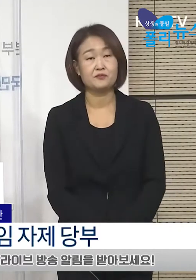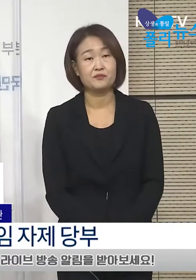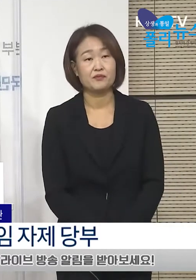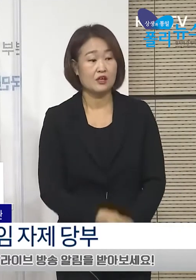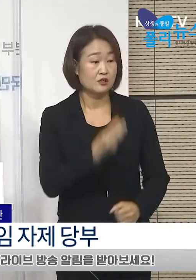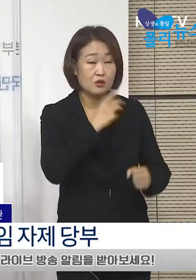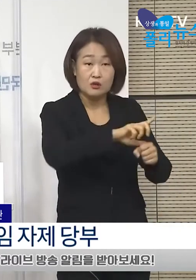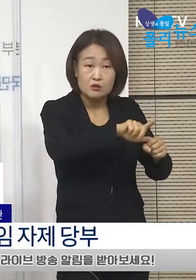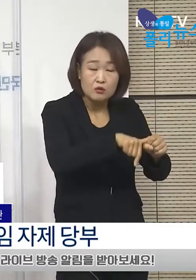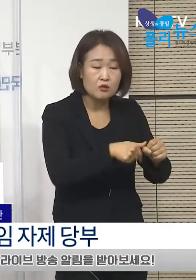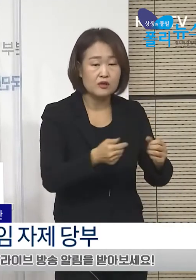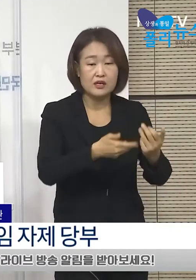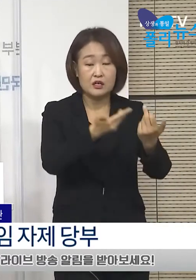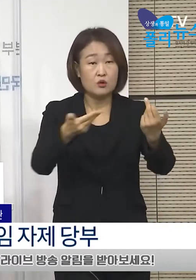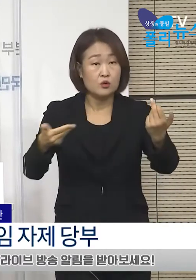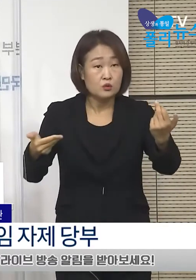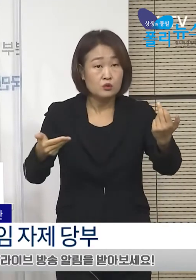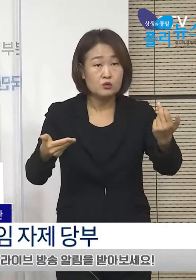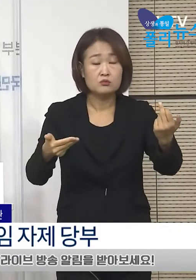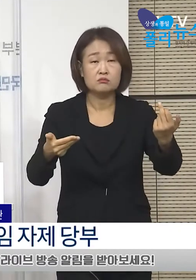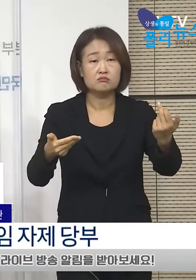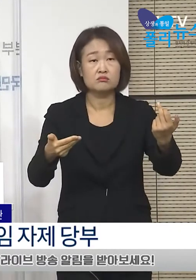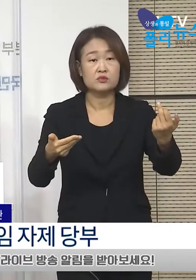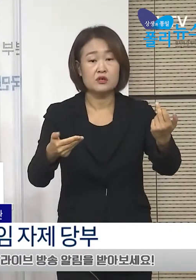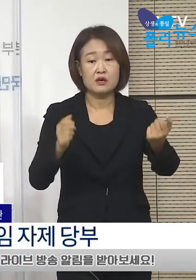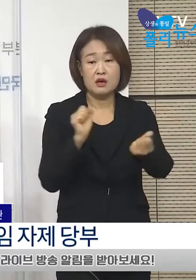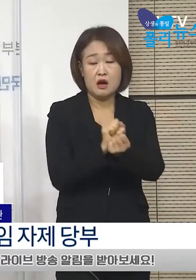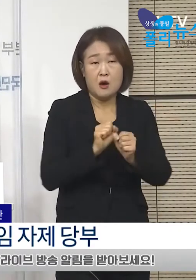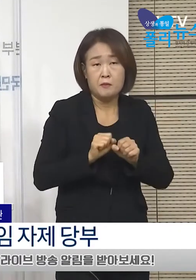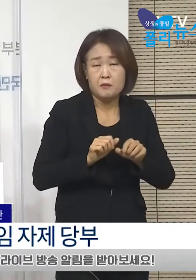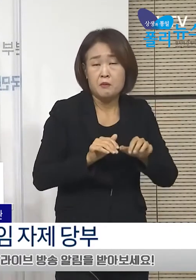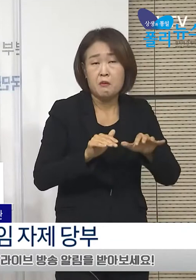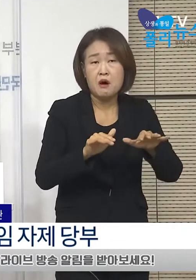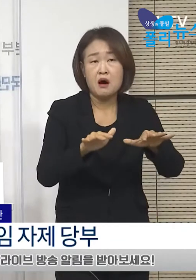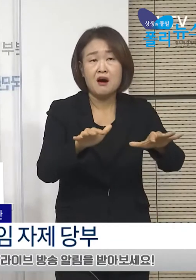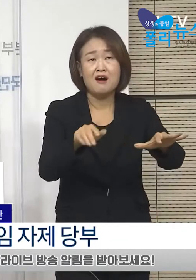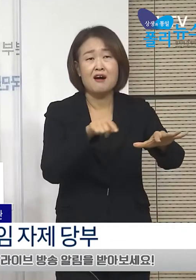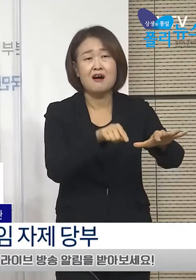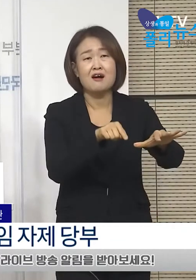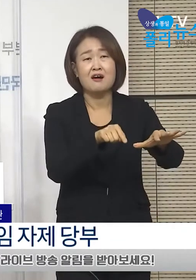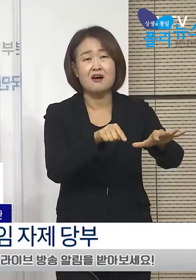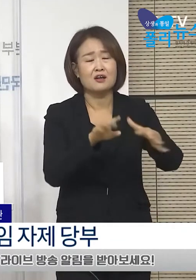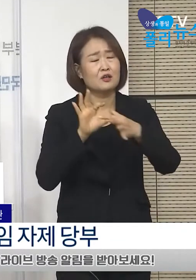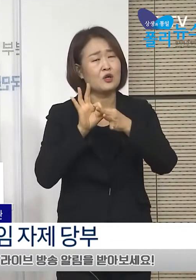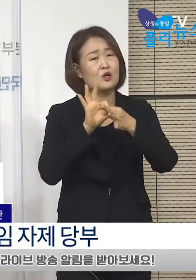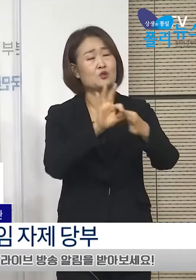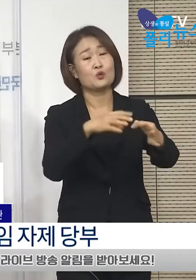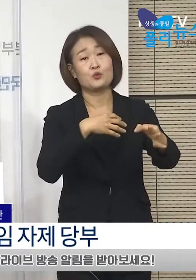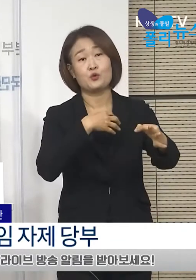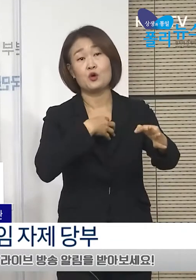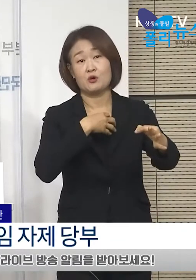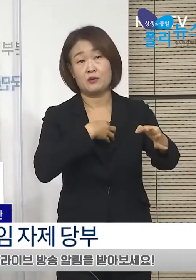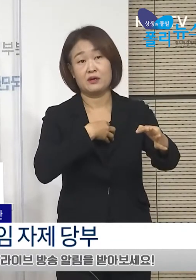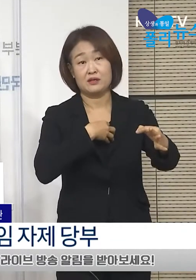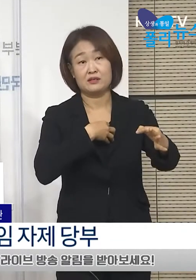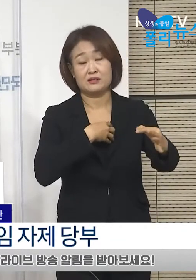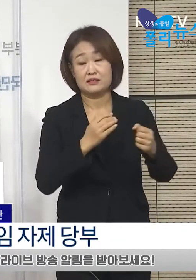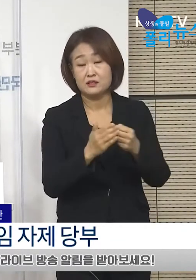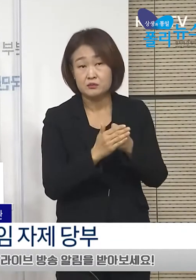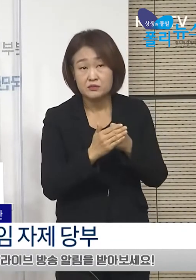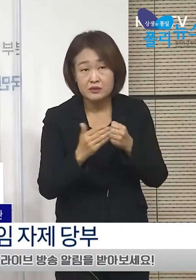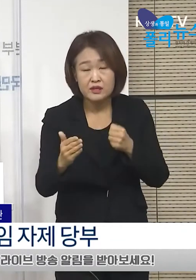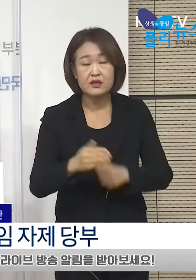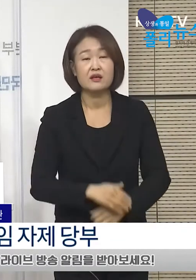수도권과 강원도는 언제 어디서 감염이 나타나도 이상하지 않을 정도로 위험도가 높기에